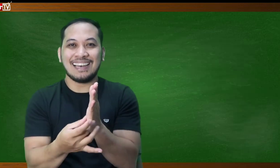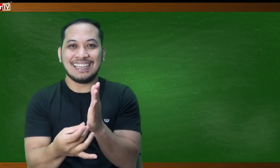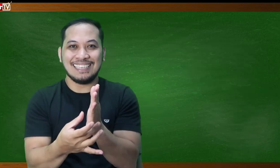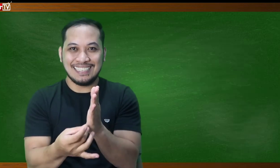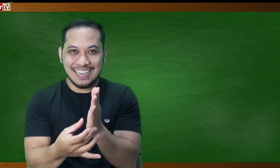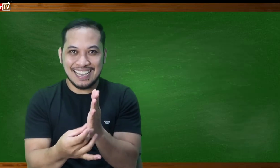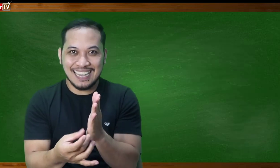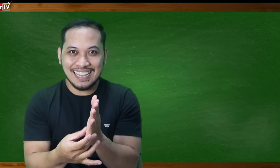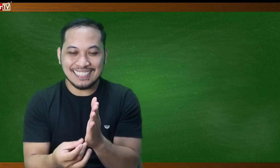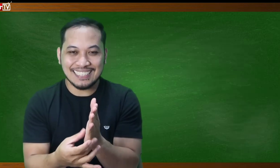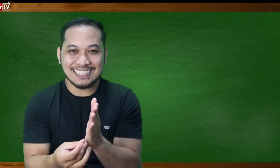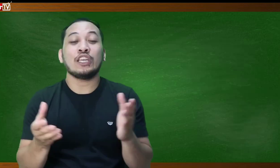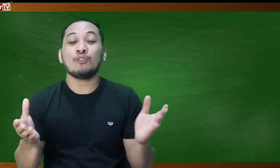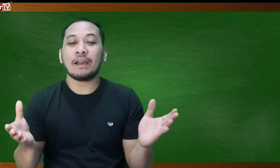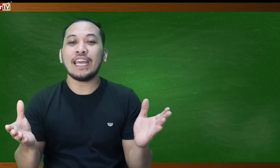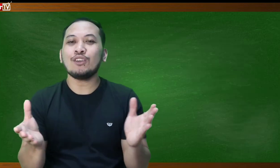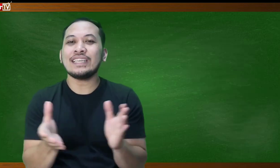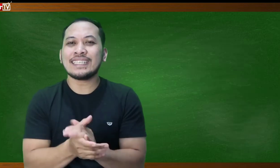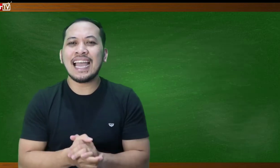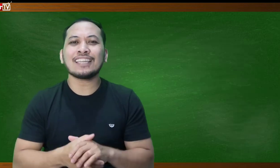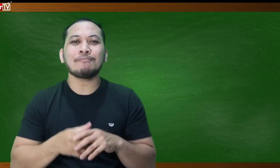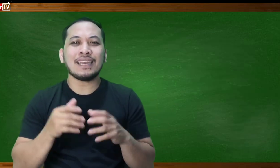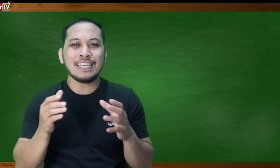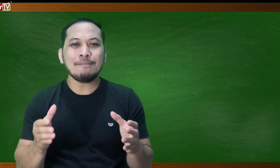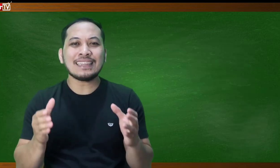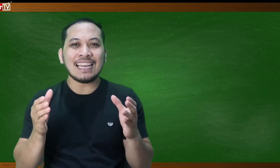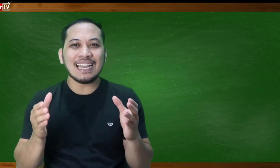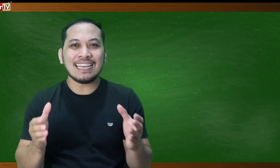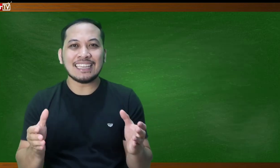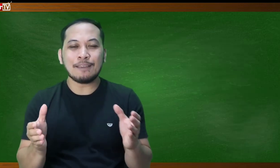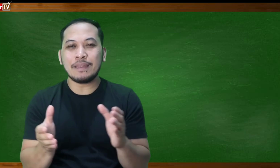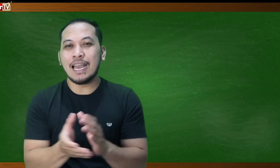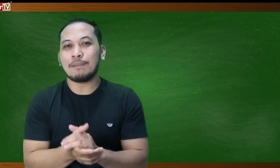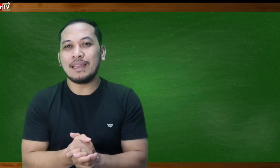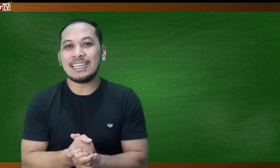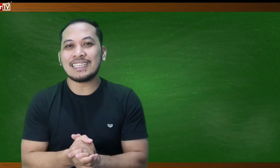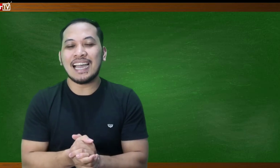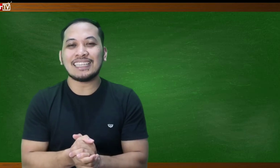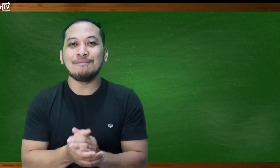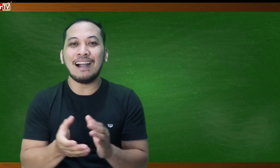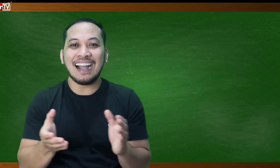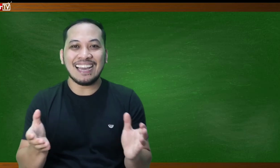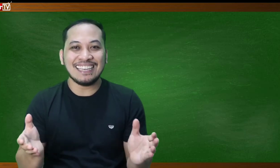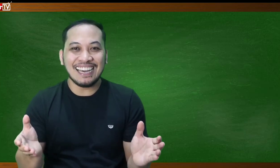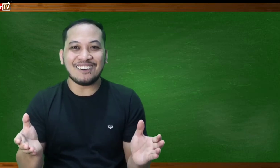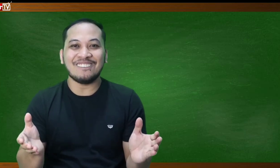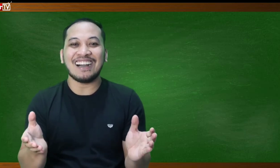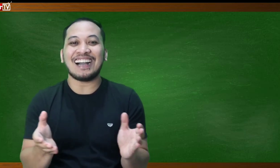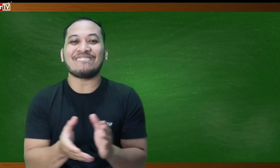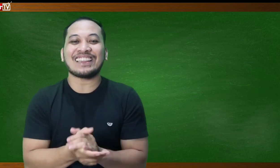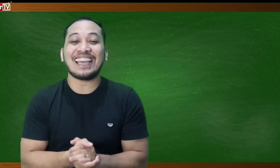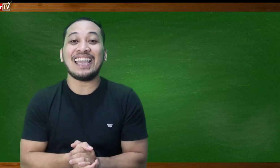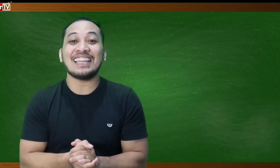yes ito pa rin yung isa at malimit talaga natin pinapabilis sa ating mga anak o mga kapatid